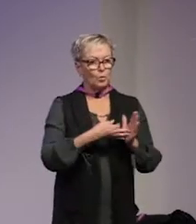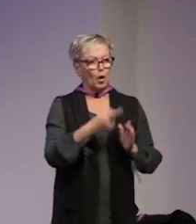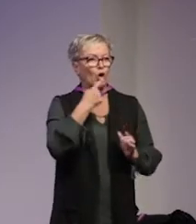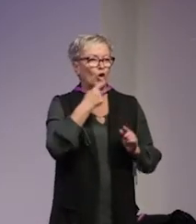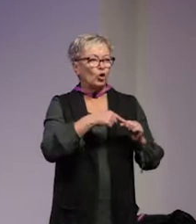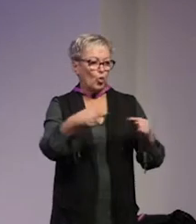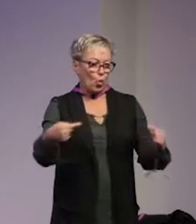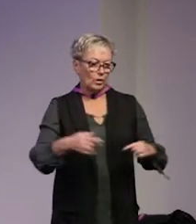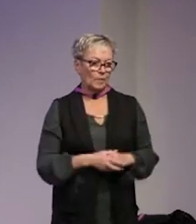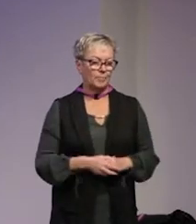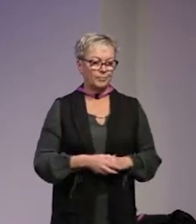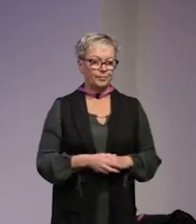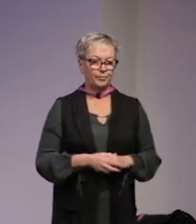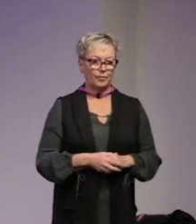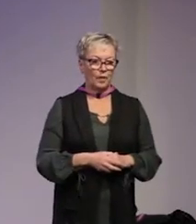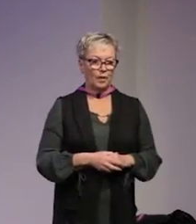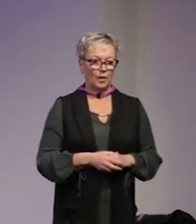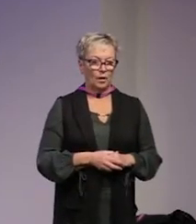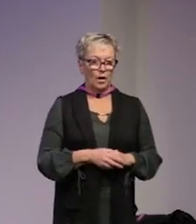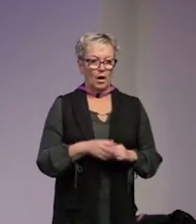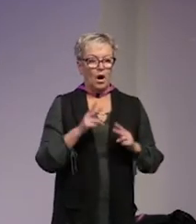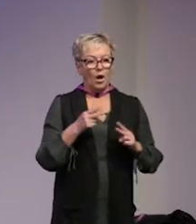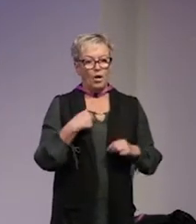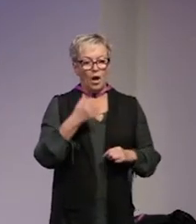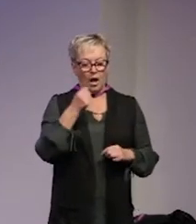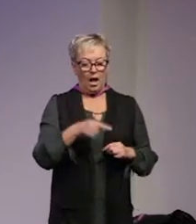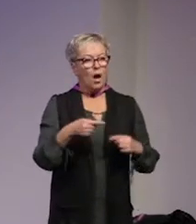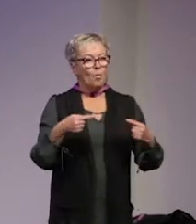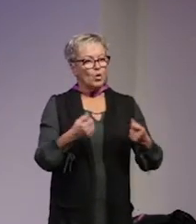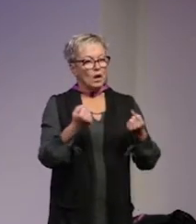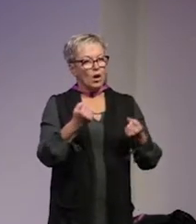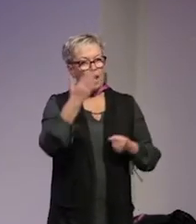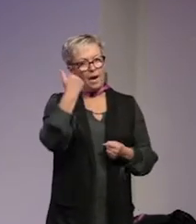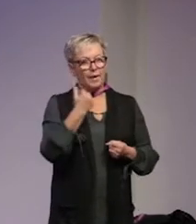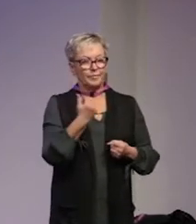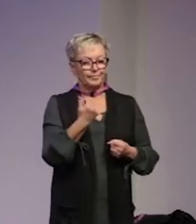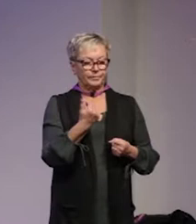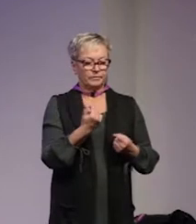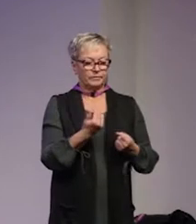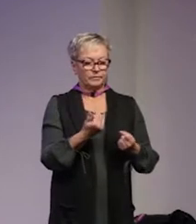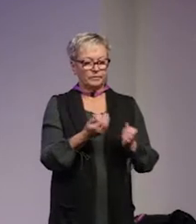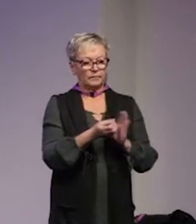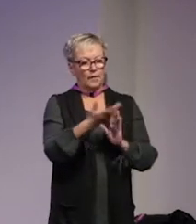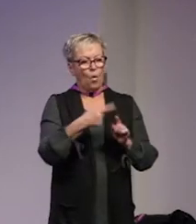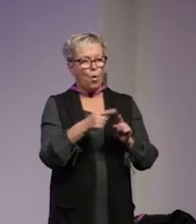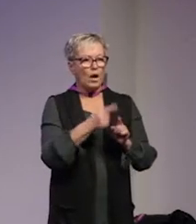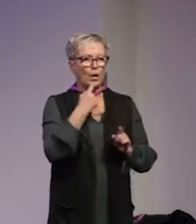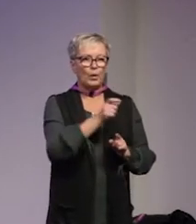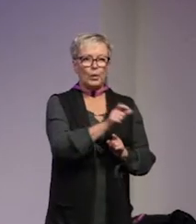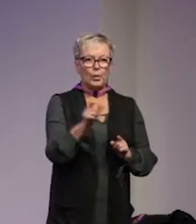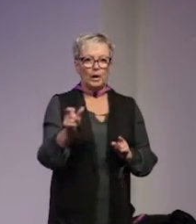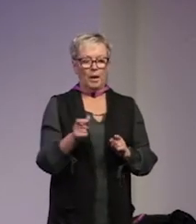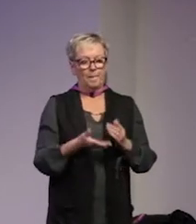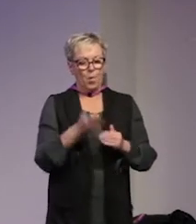tråden och här tror jag man ska komma ihåg att resiliens kan också ta sig lite olika uttryck beroende på vilken